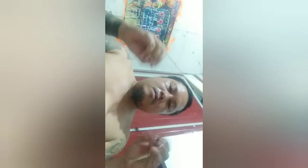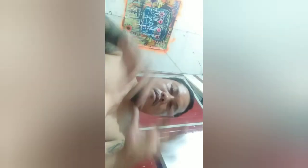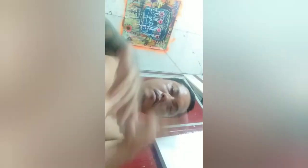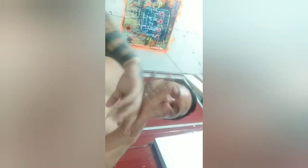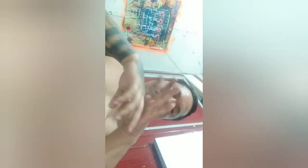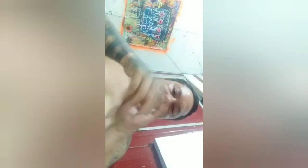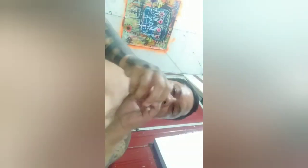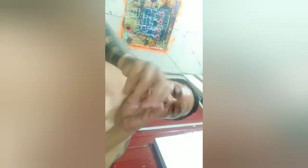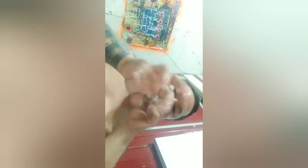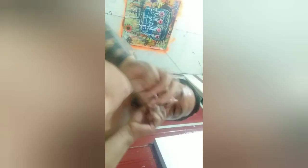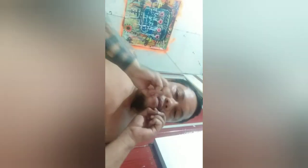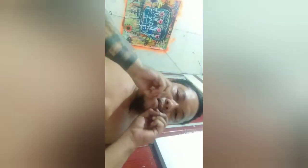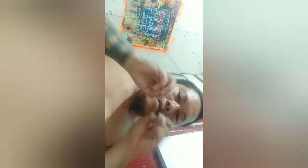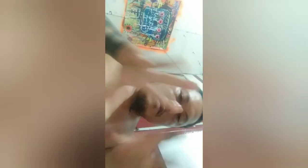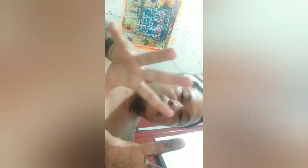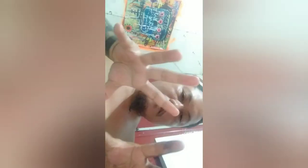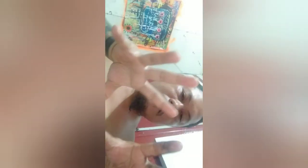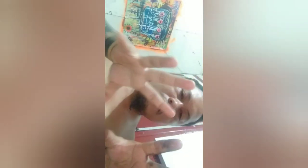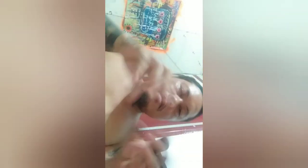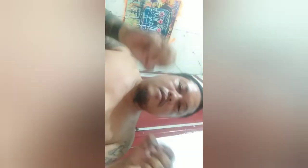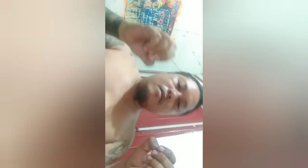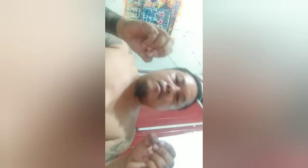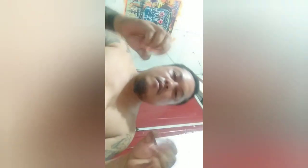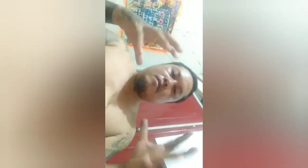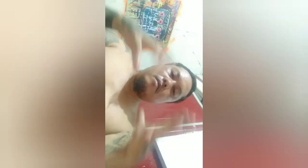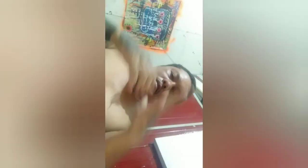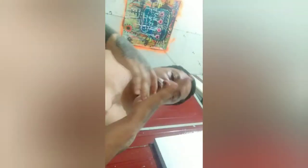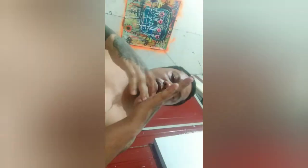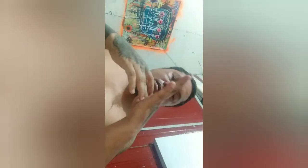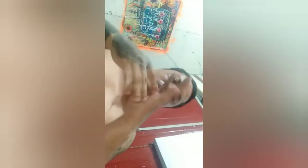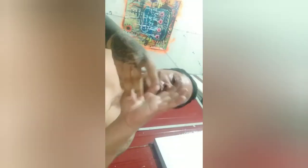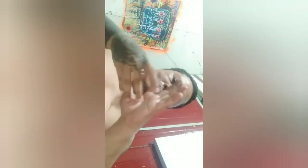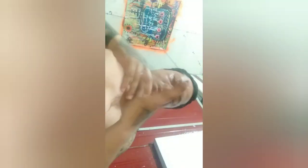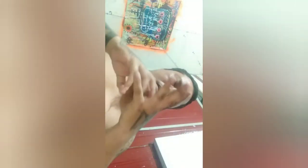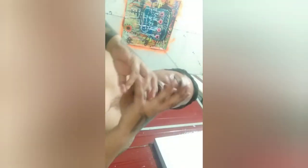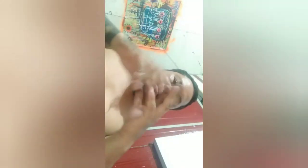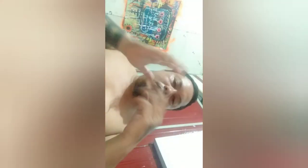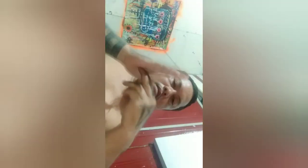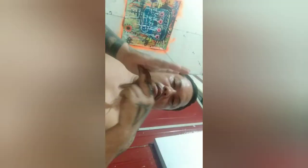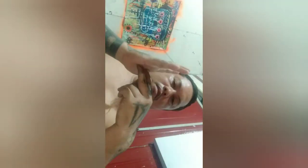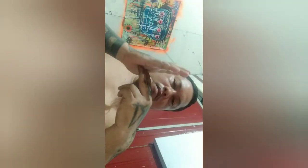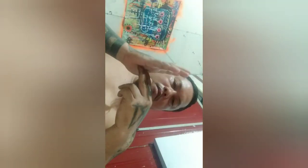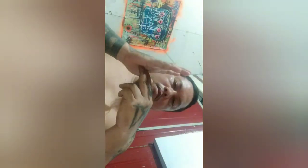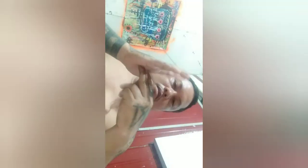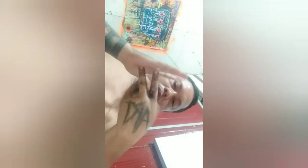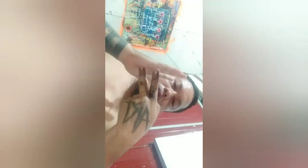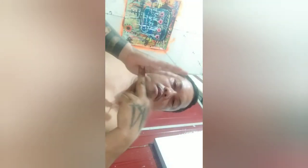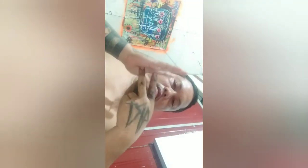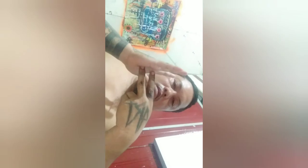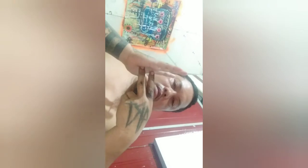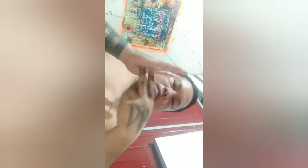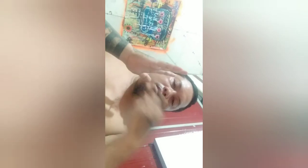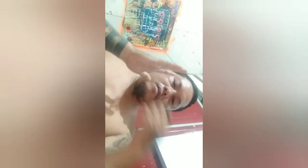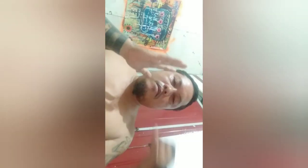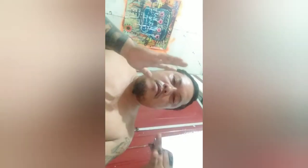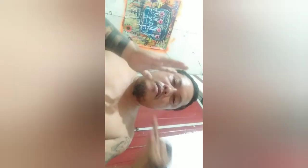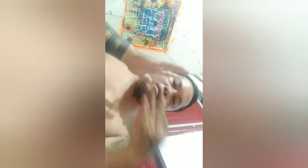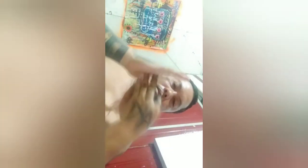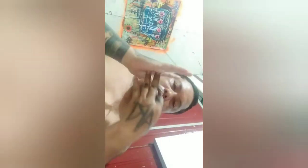Tama ba? Doon lang siya nagmura sa pangalawa at doon sa pangatiplo maari kasi